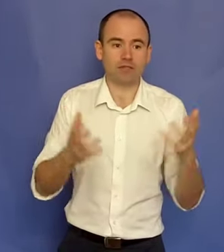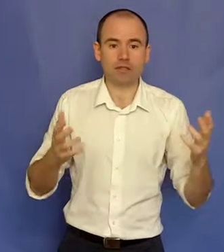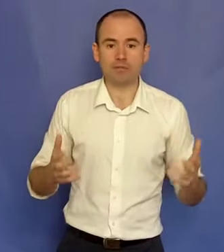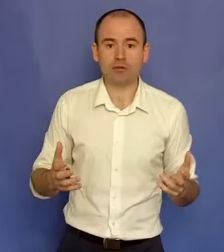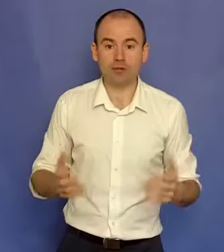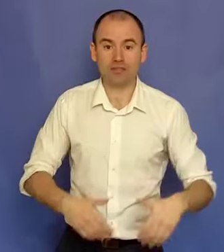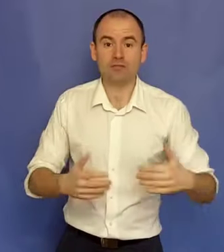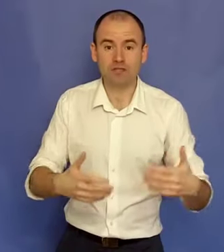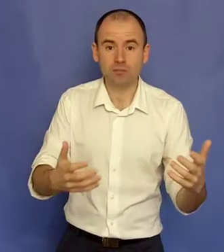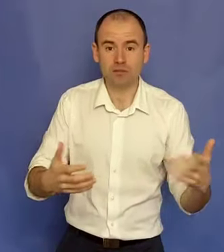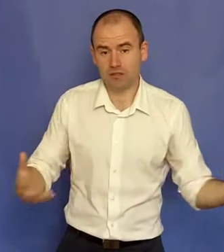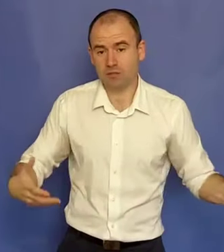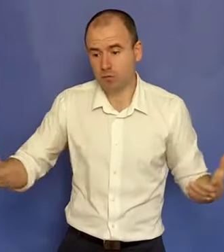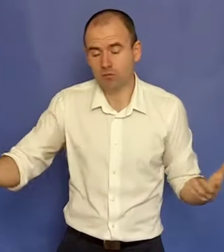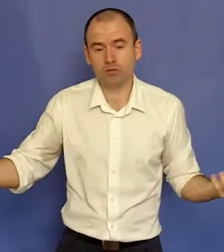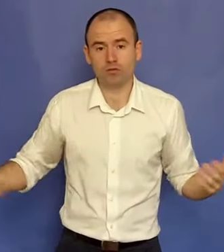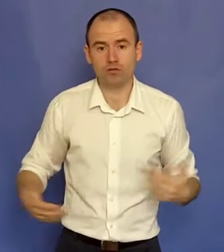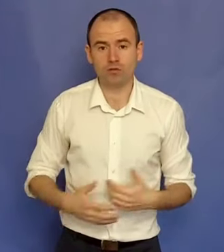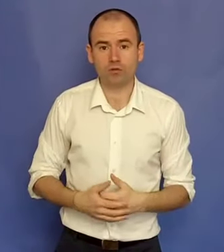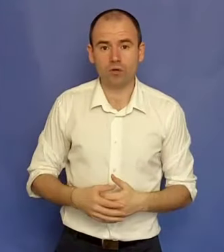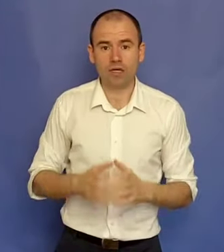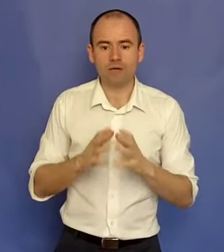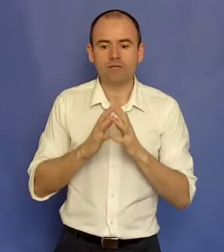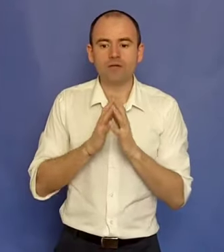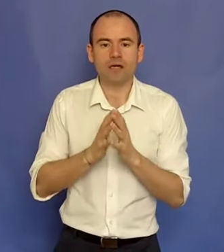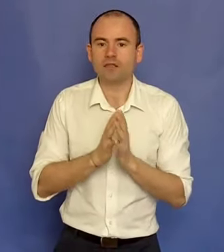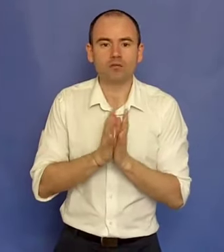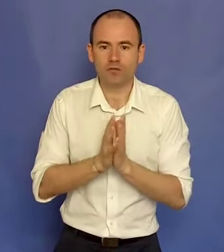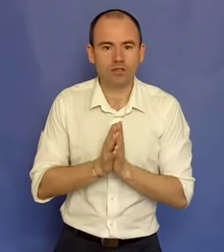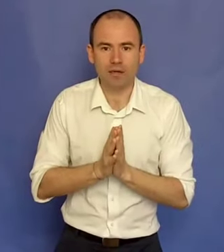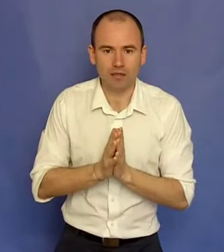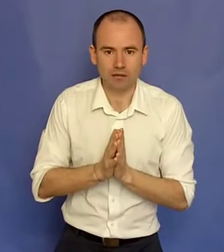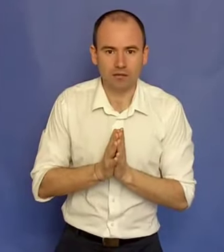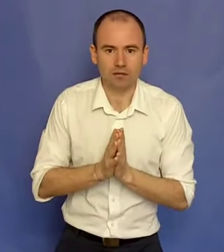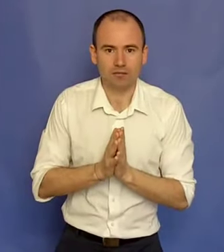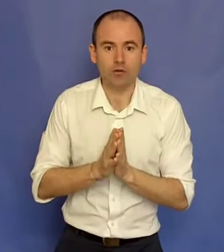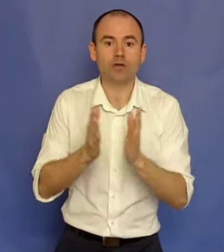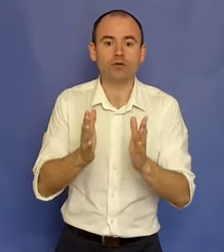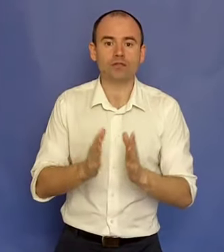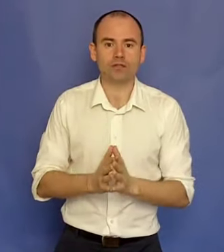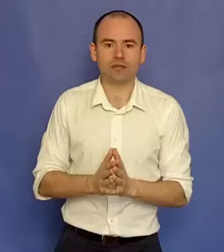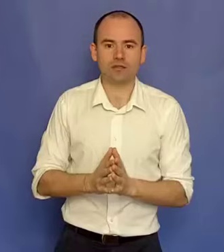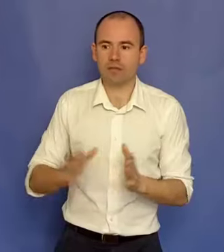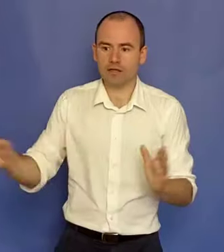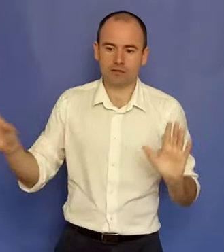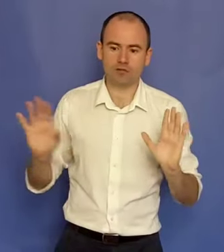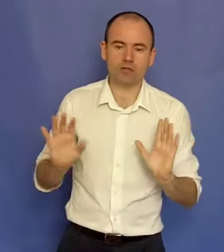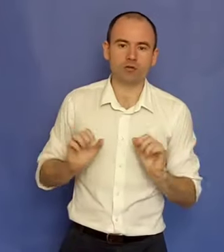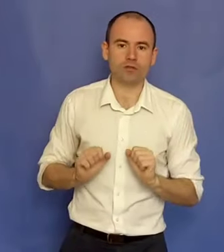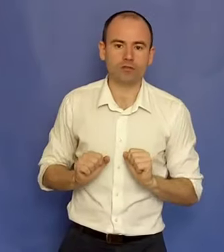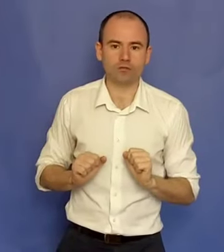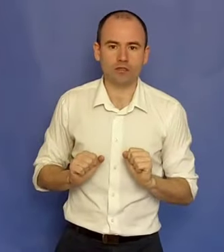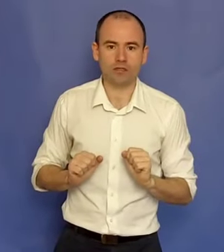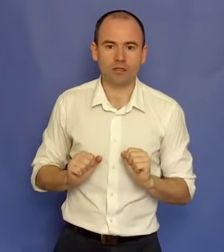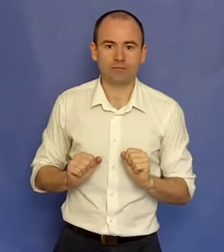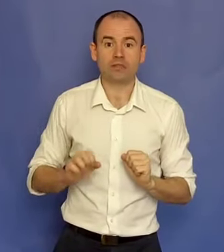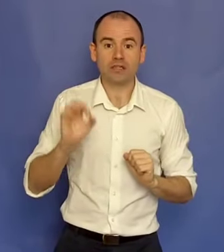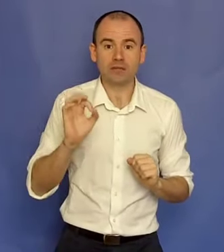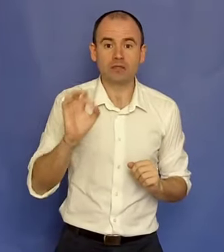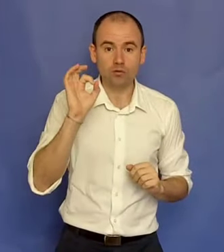fiești antreprenor, te vinzi pe tine și produsul sau serviciu tău. În fiecare zi tot face marketing. E o iluzie să crezi că marketingul nu are nicio legătură cu tine. Crede-mă că